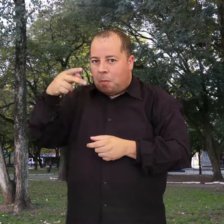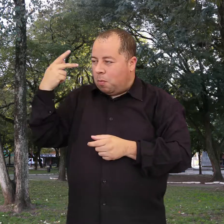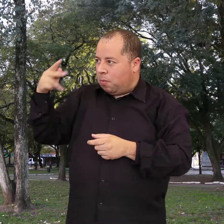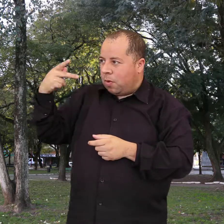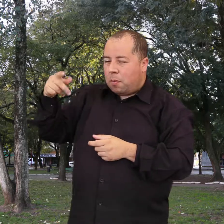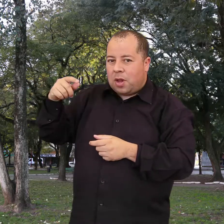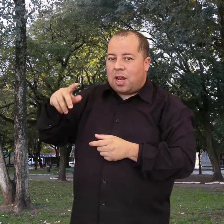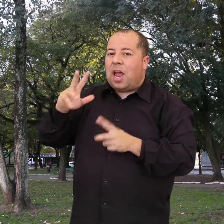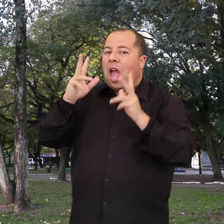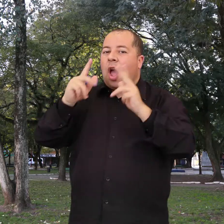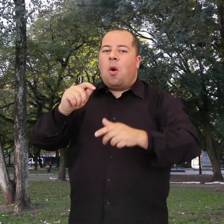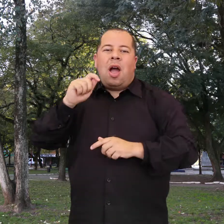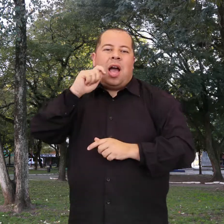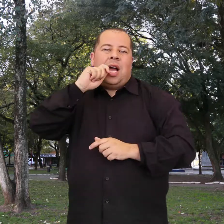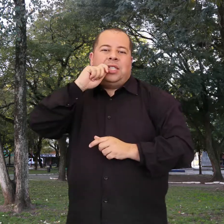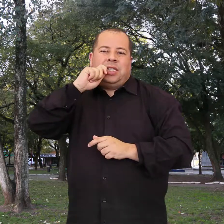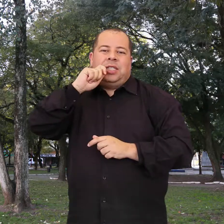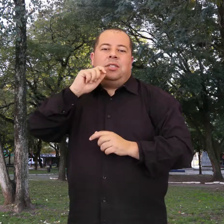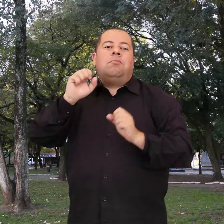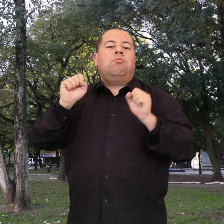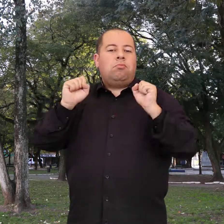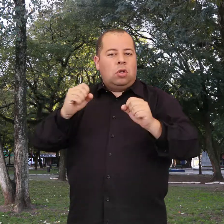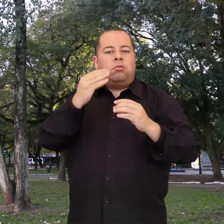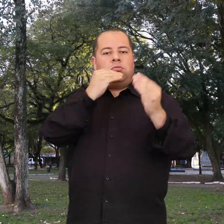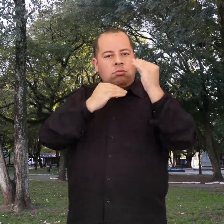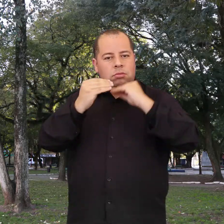As sementes são comestíveis, semelhantes ao pinhão.